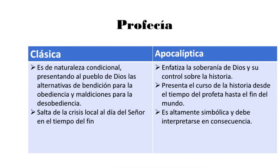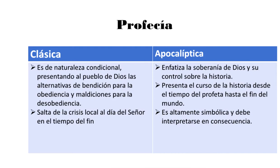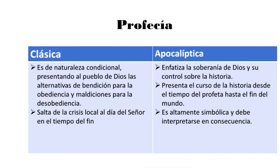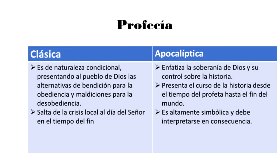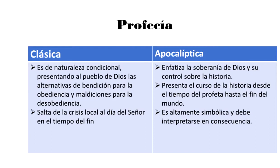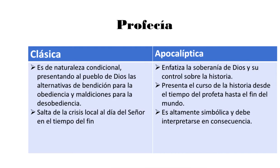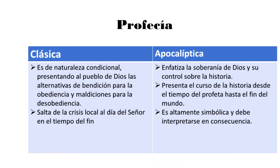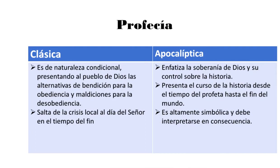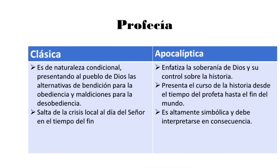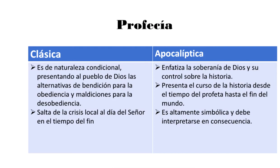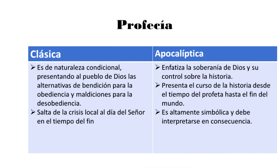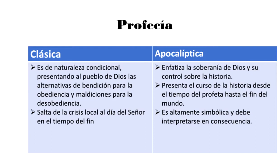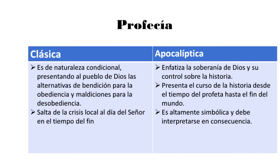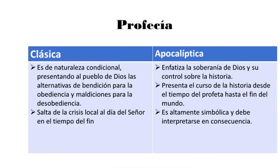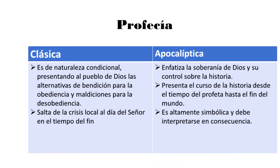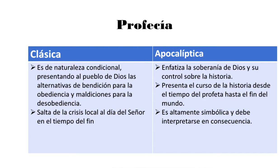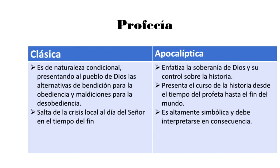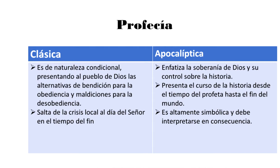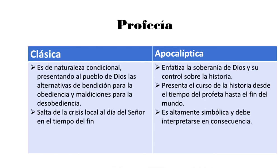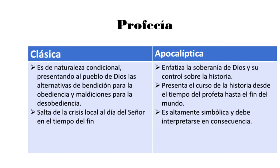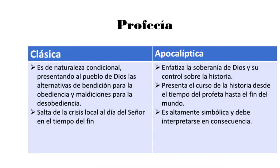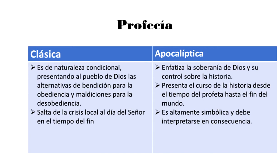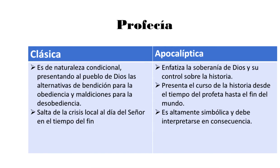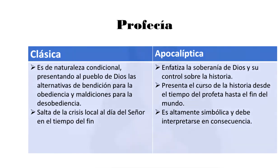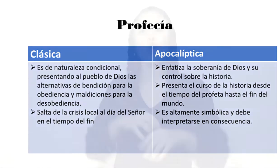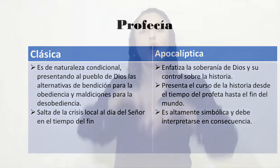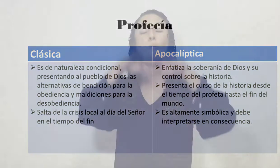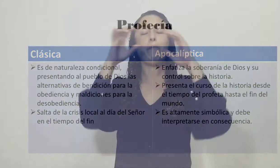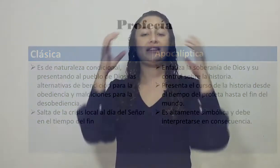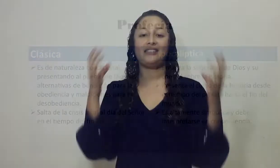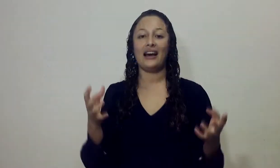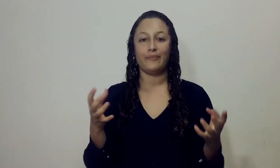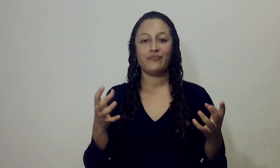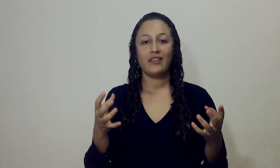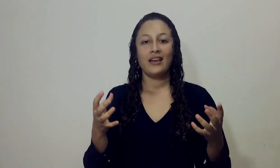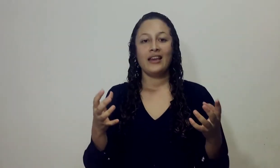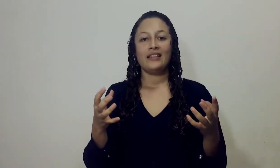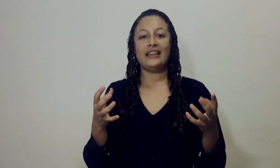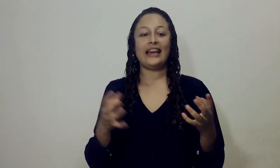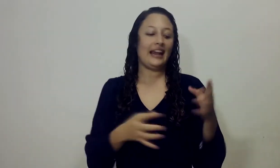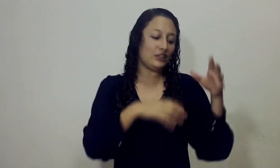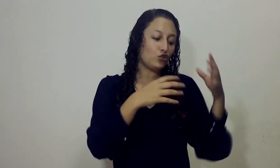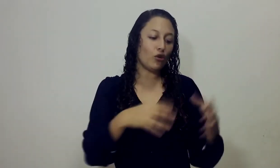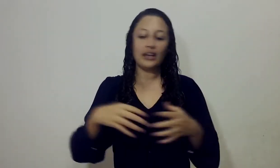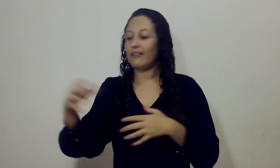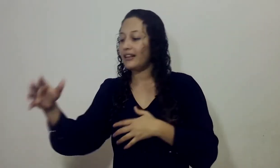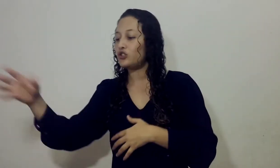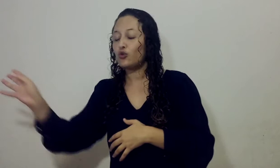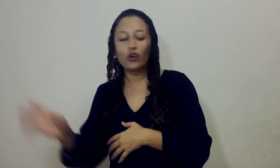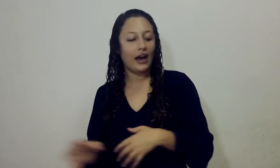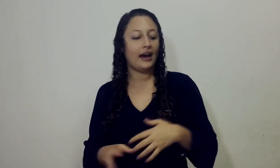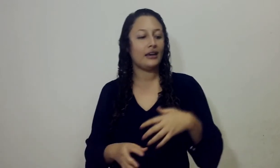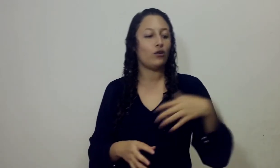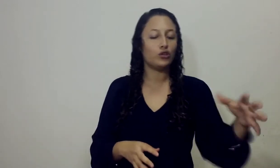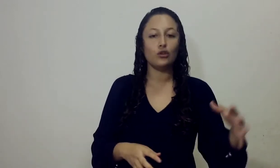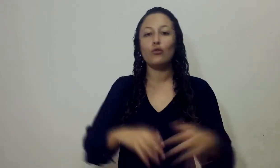la soberanía de Dios Y el control que tiene sobre la historia Como a pesar De que la historia Verdad